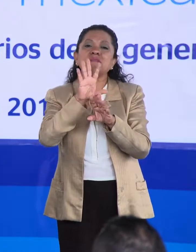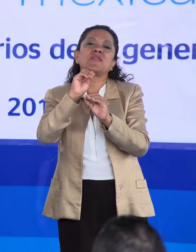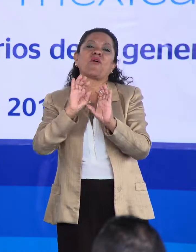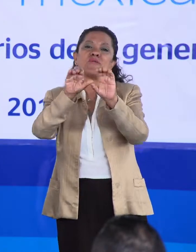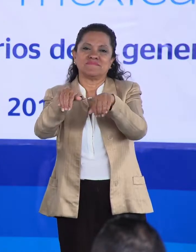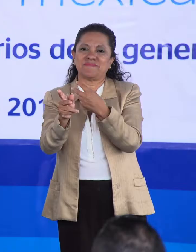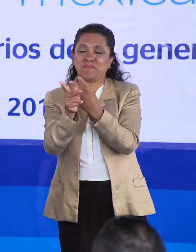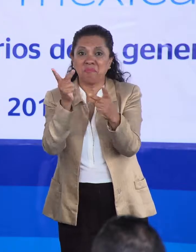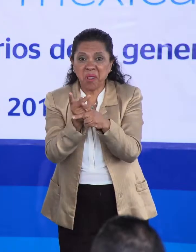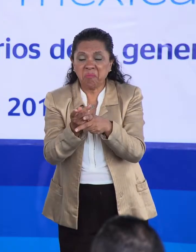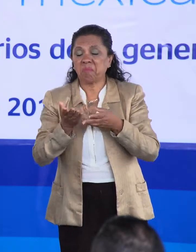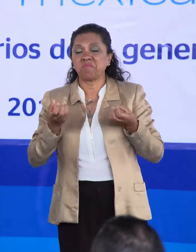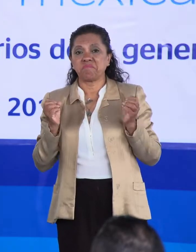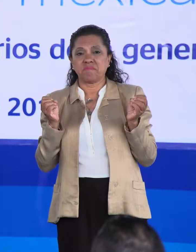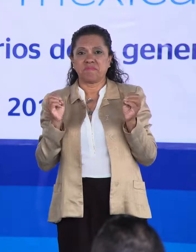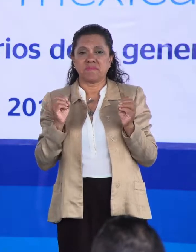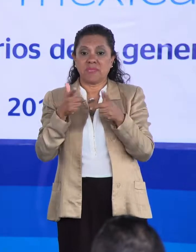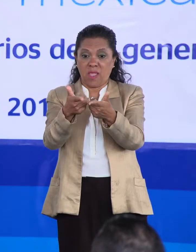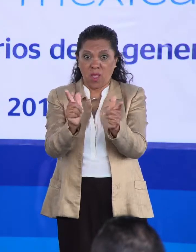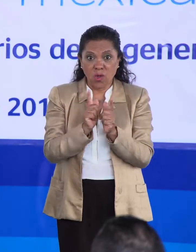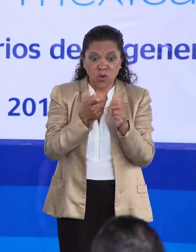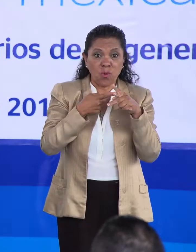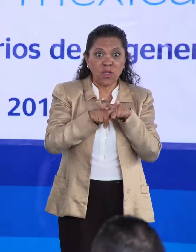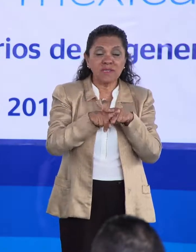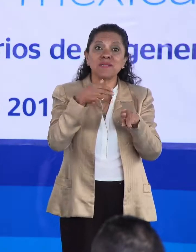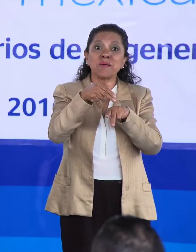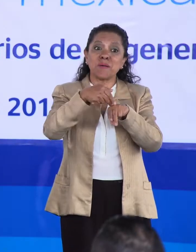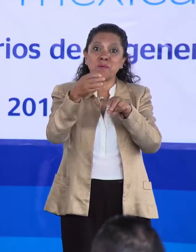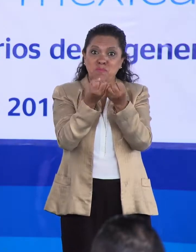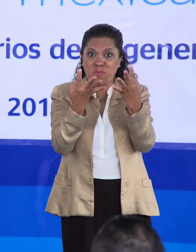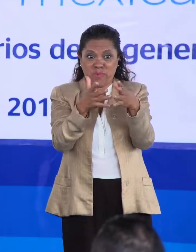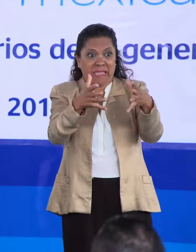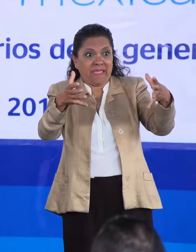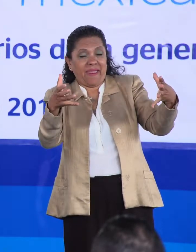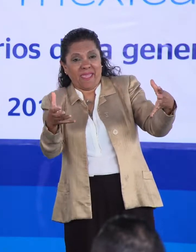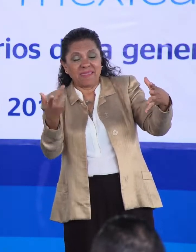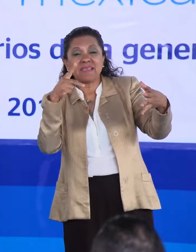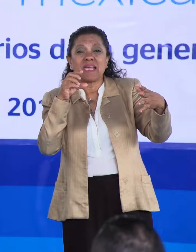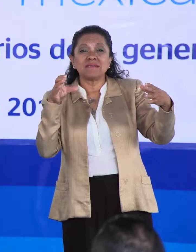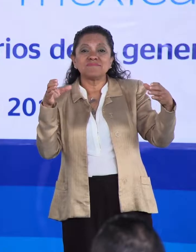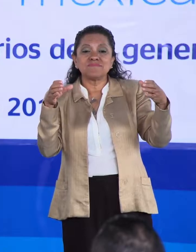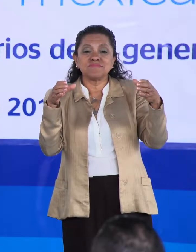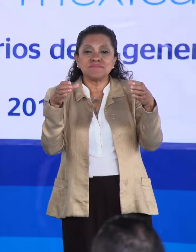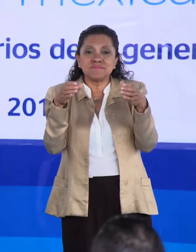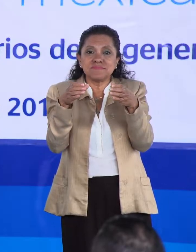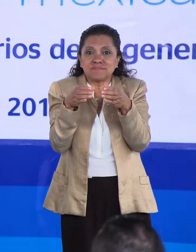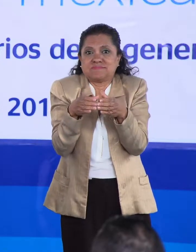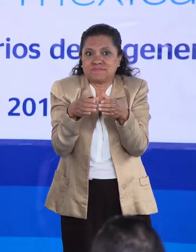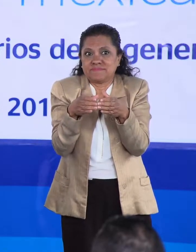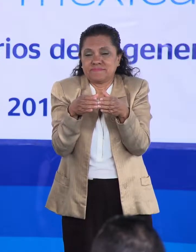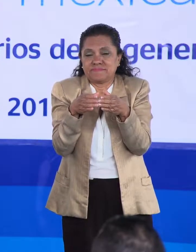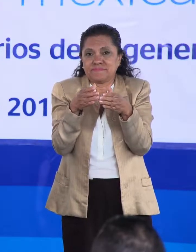Los grupos al inicio eran numerosos y al final ya no.